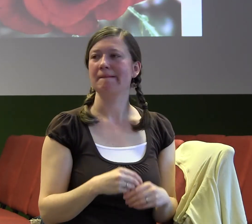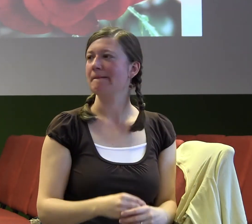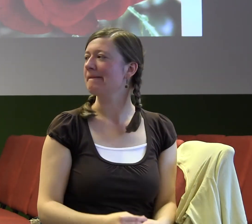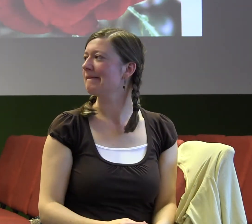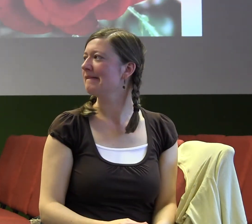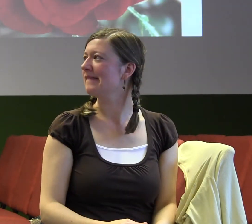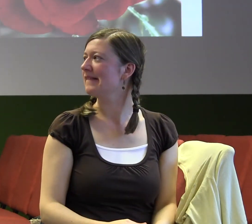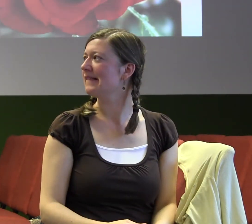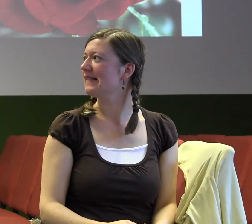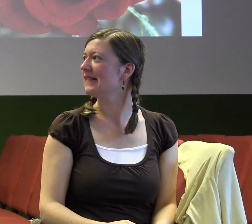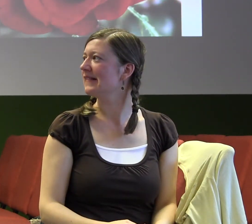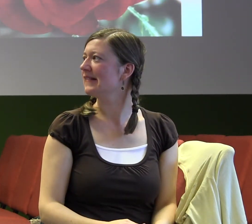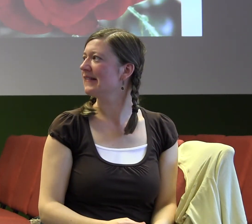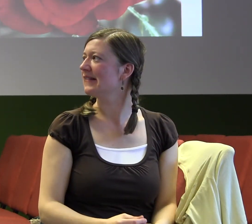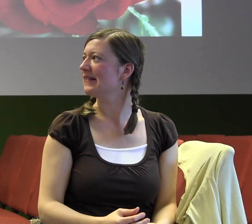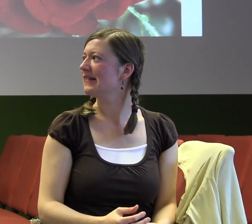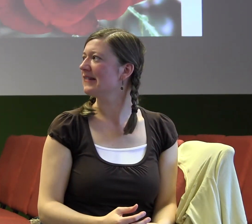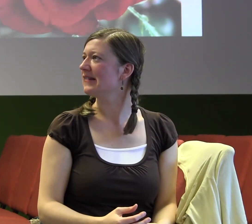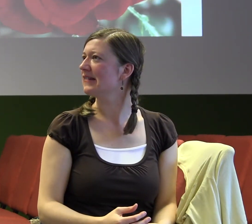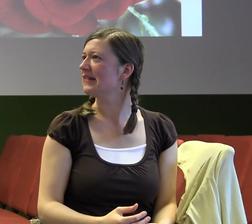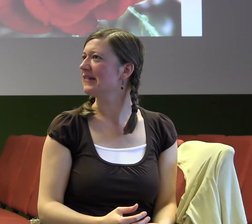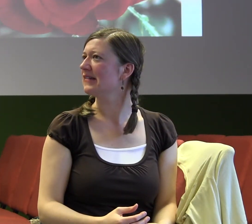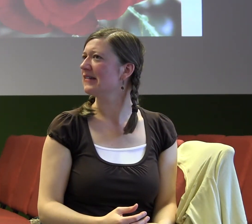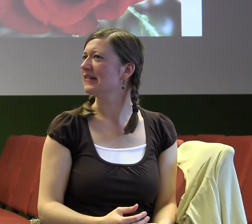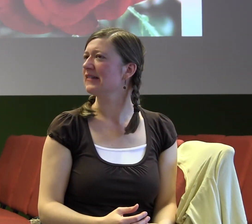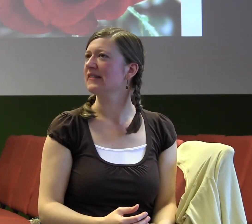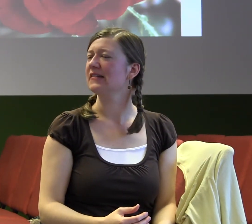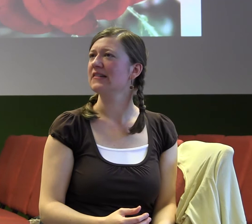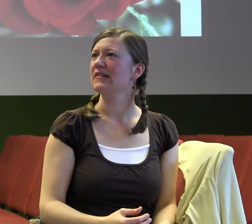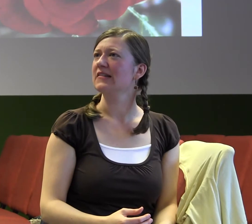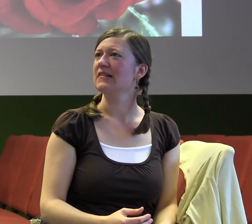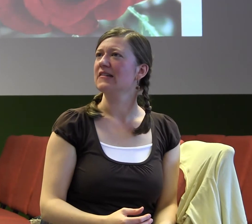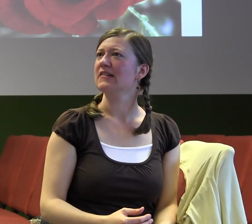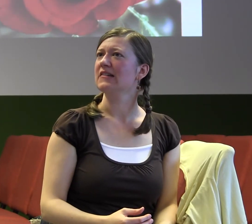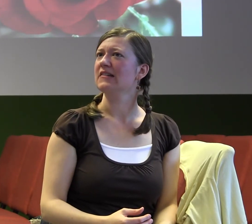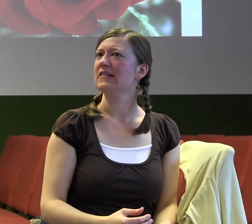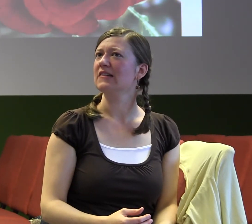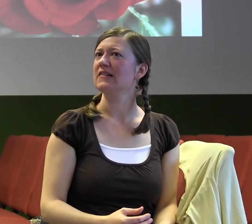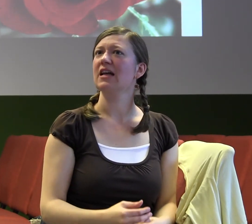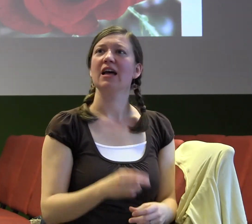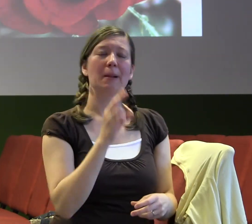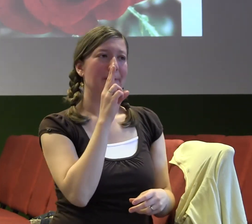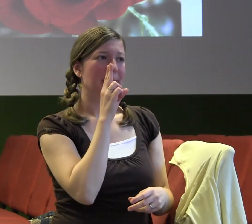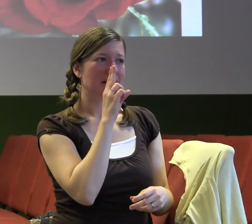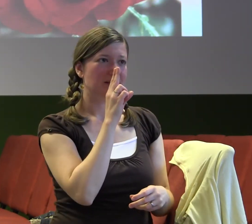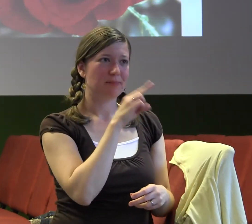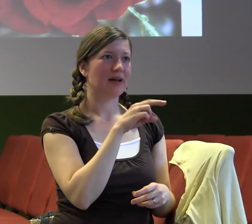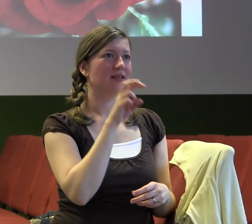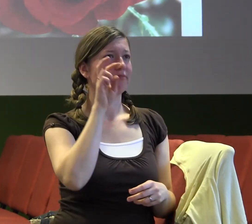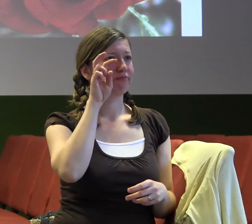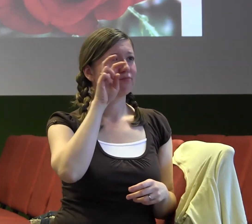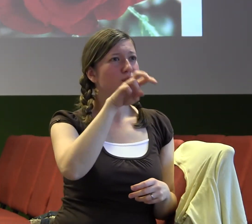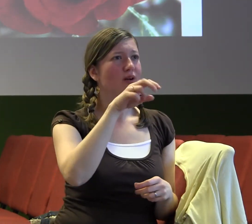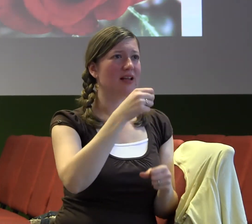Tady tenhle ten postoj může likvidovat naše vztahy, může likvidovat naše zájmy. A když je to v hodně velkém